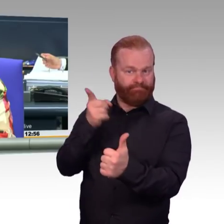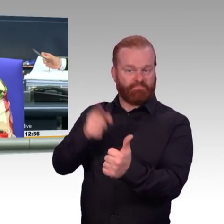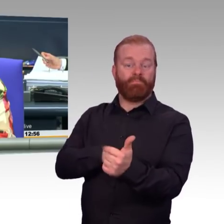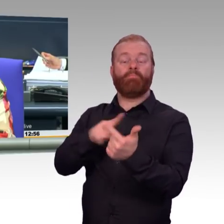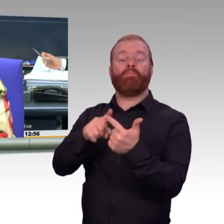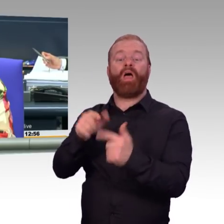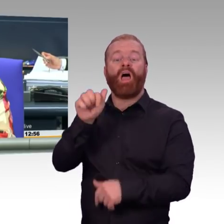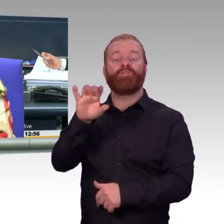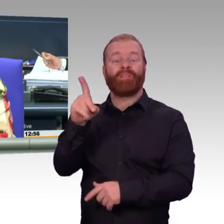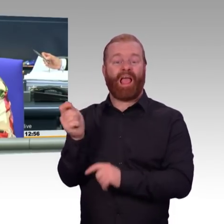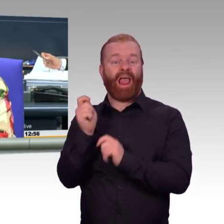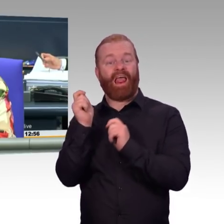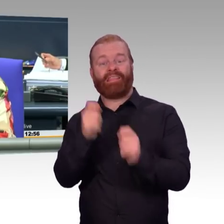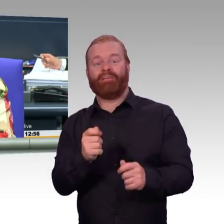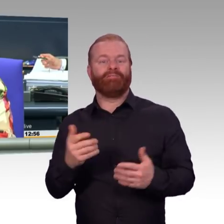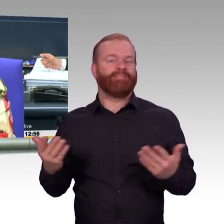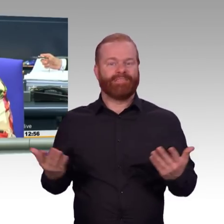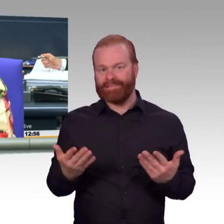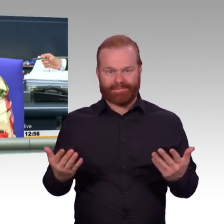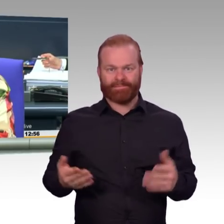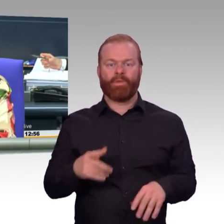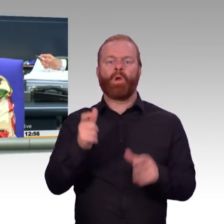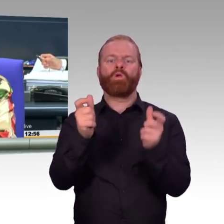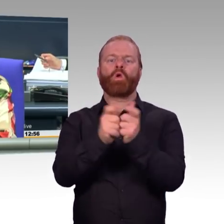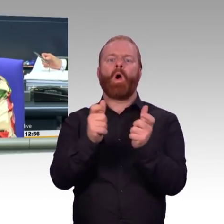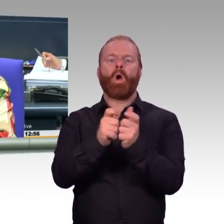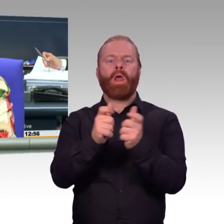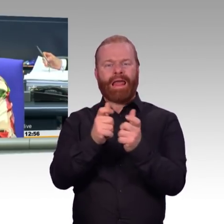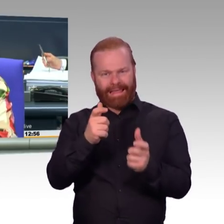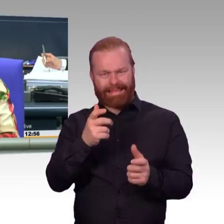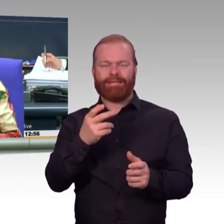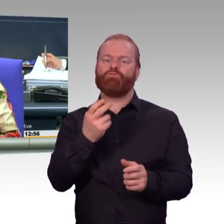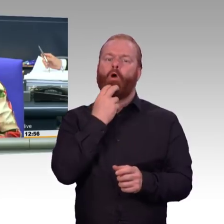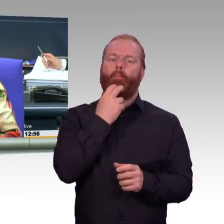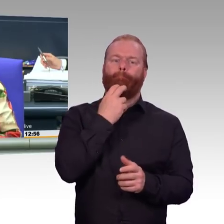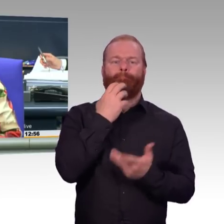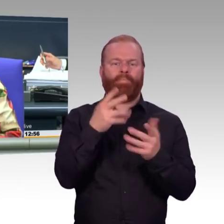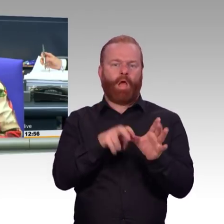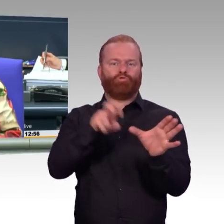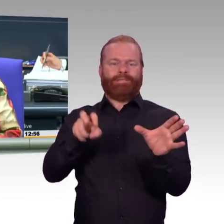grundlastfähig sind und jederzeit bedarfsgerecht eingespeist werden können. Und